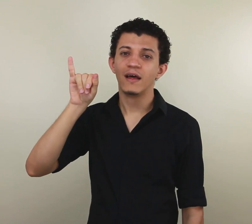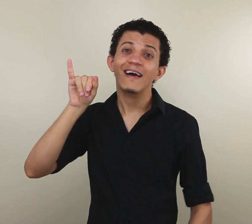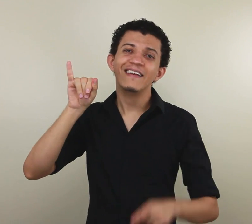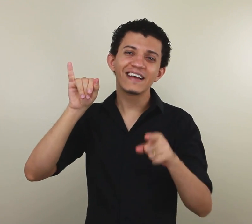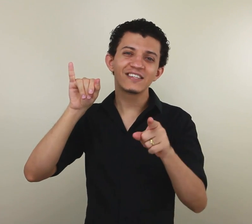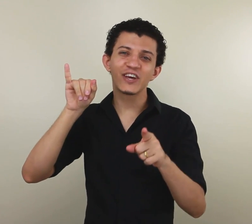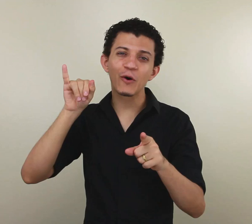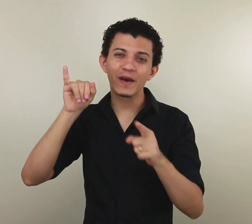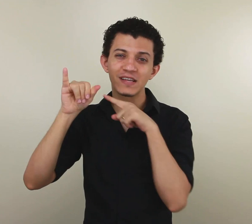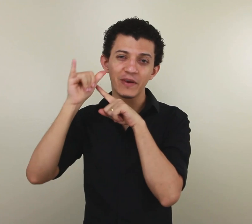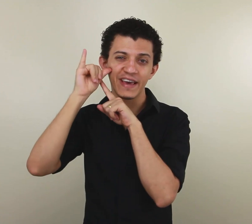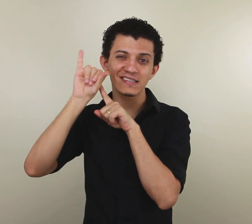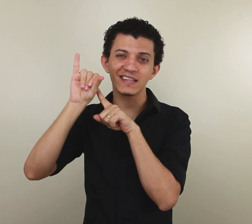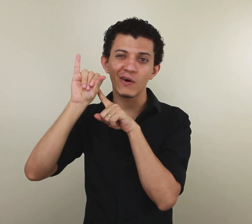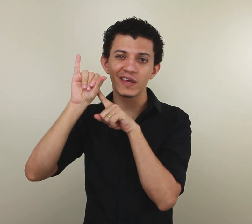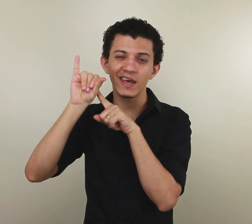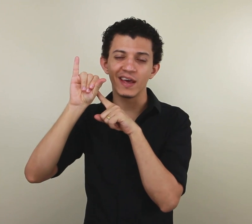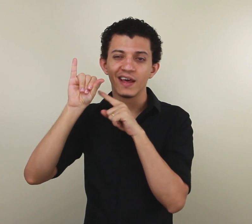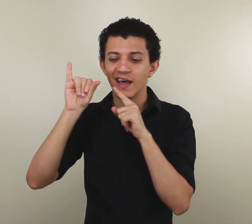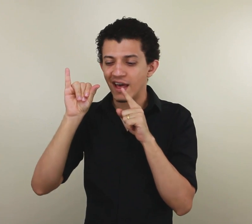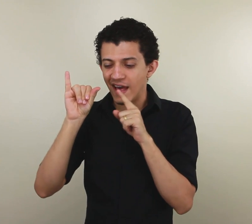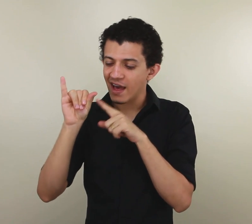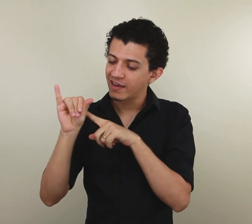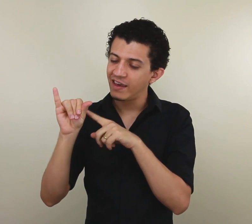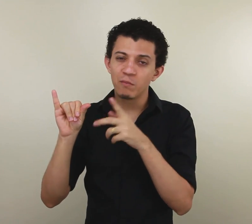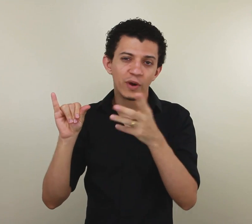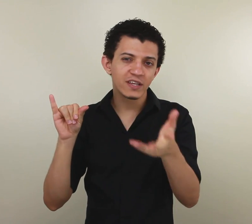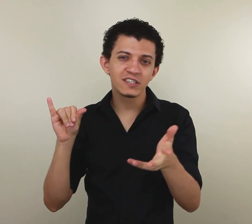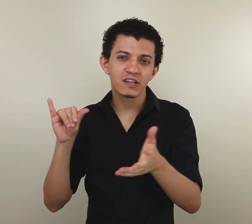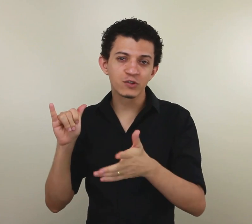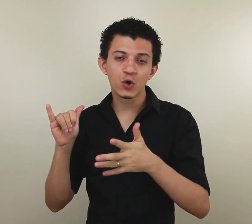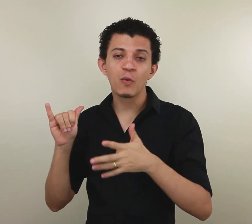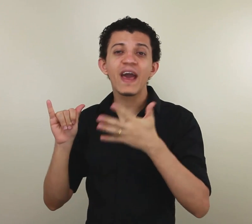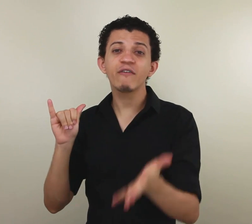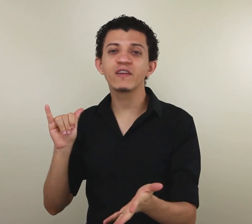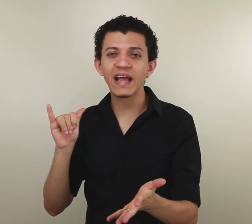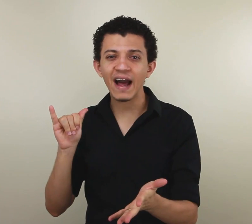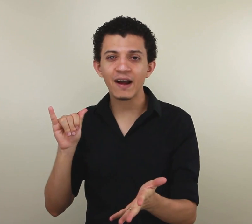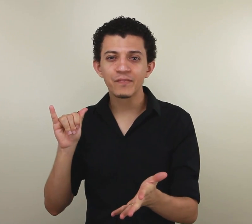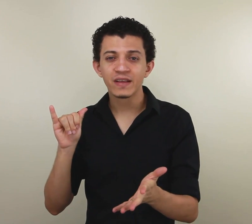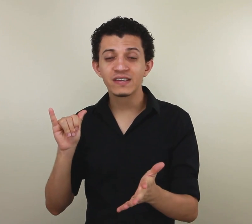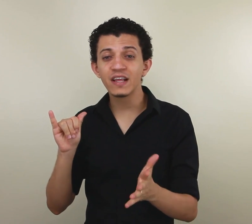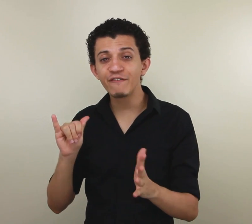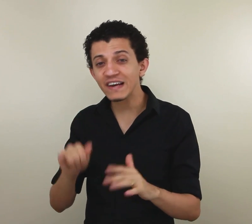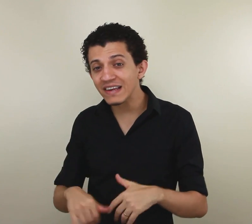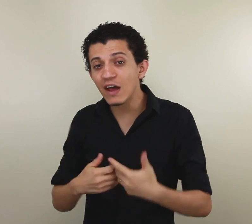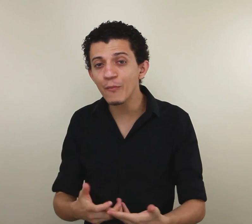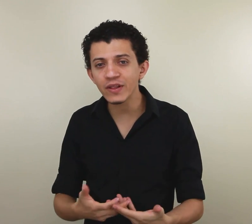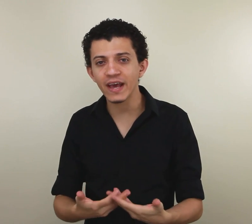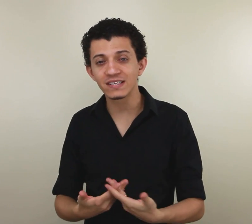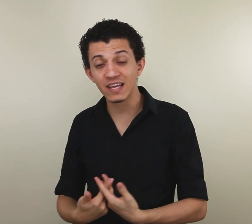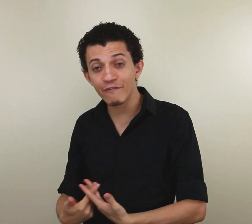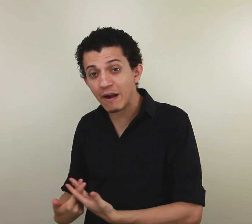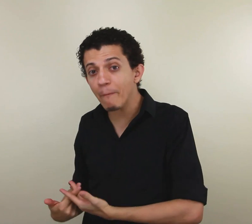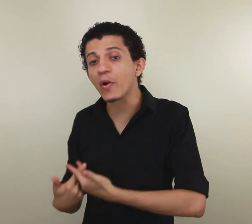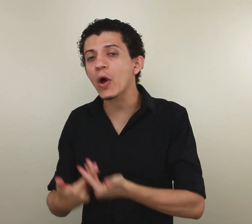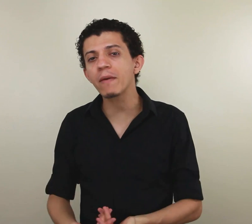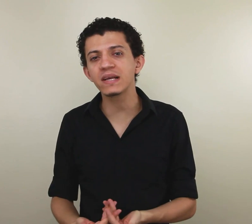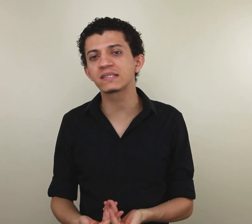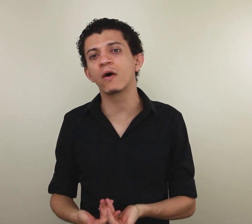Nesse dia eu percebi que esse sinal aqui, que muita gente traduz com evitar, significa não poder. Significa proibição